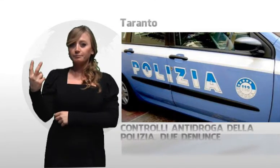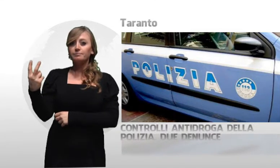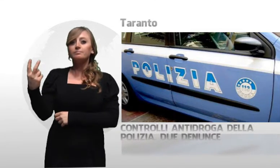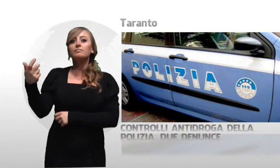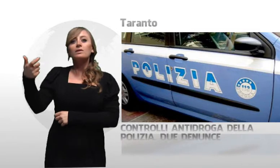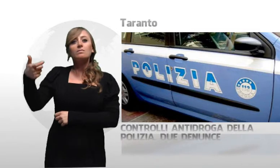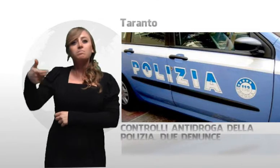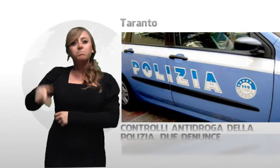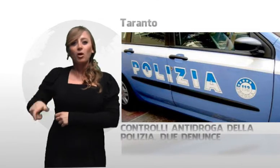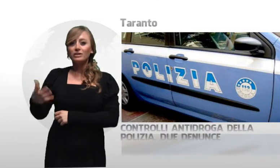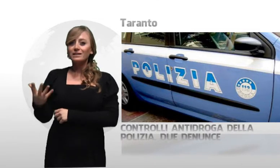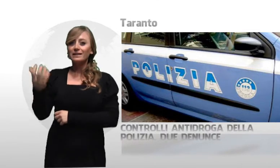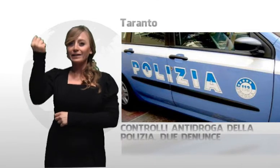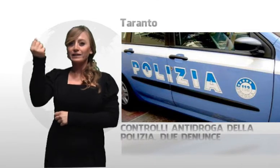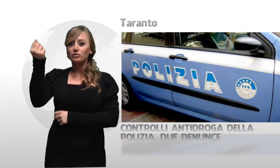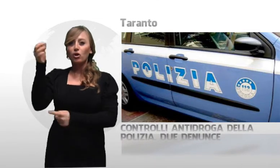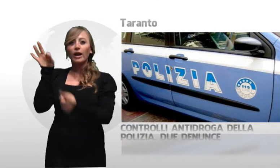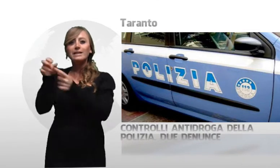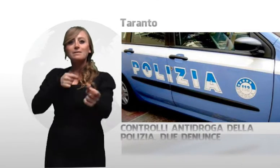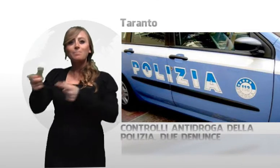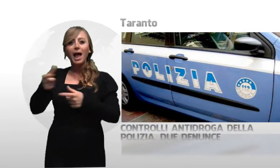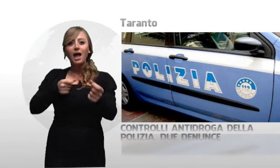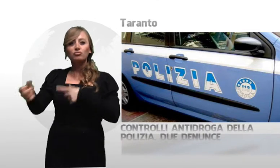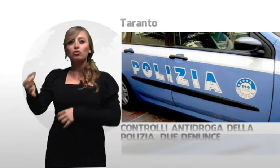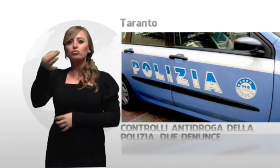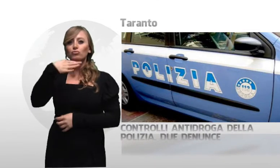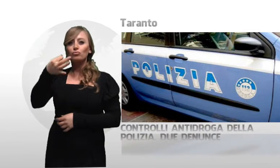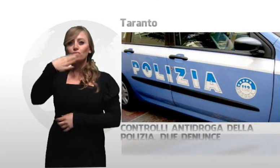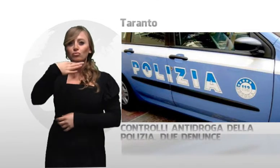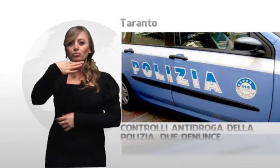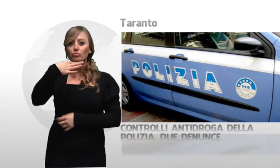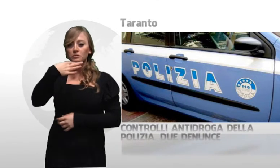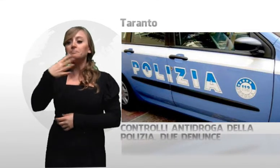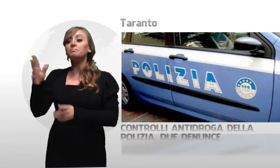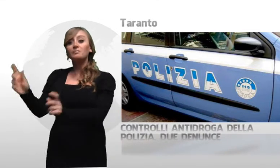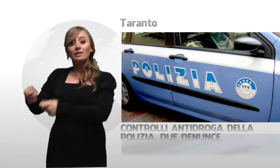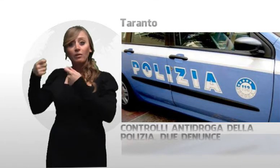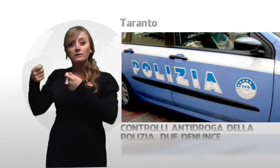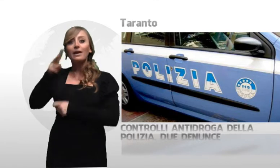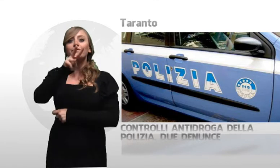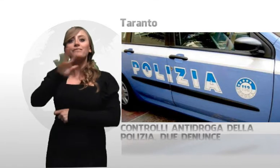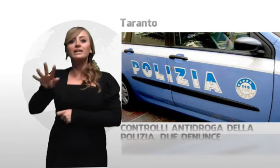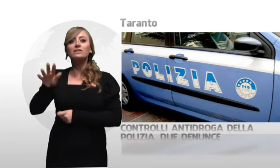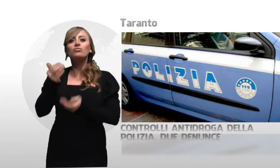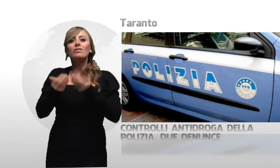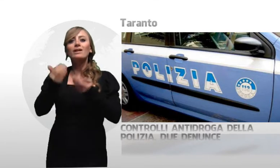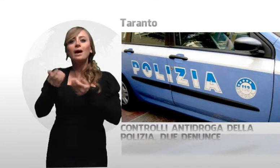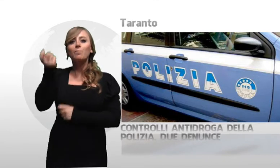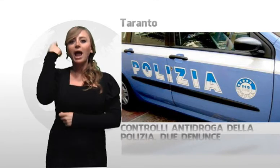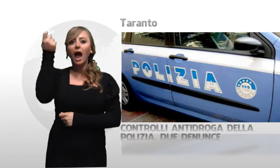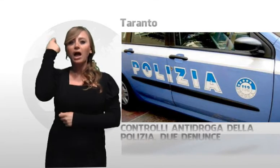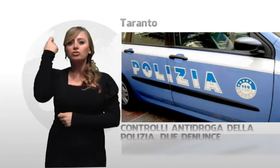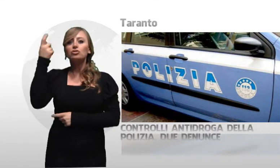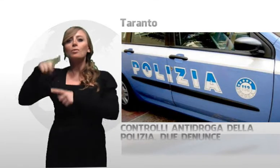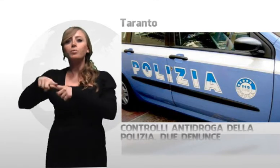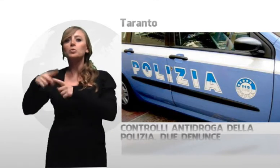persone per detenzione ai fini di spaccio di sostanze stupefacenti e recuperato 25 grammi di hashish e circa 2 grammi di